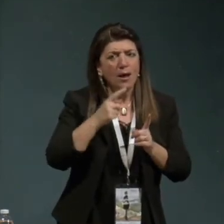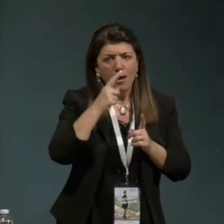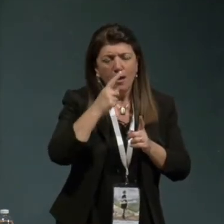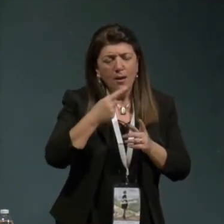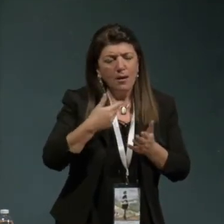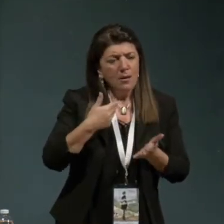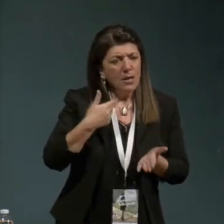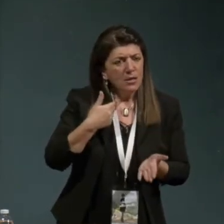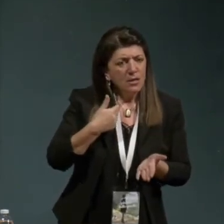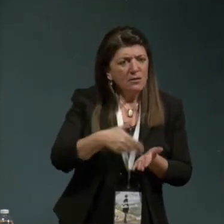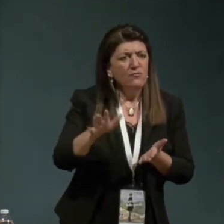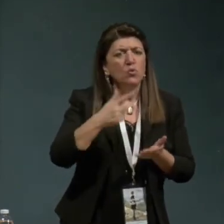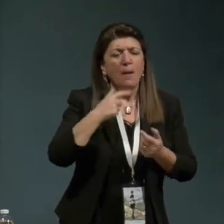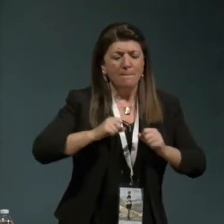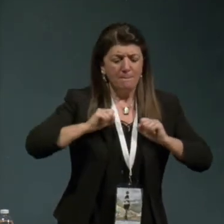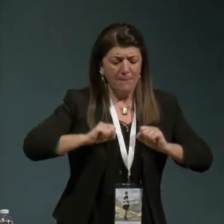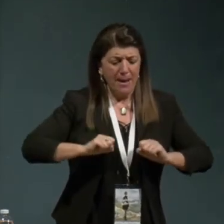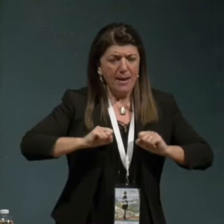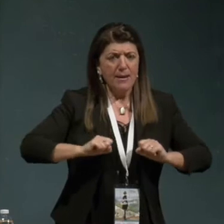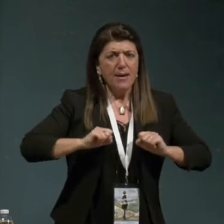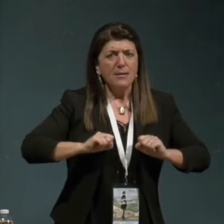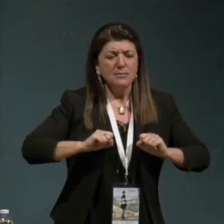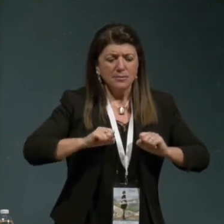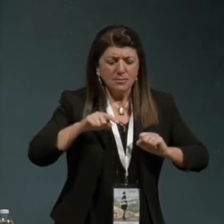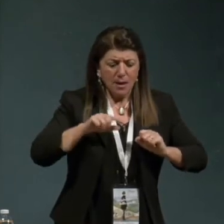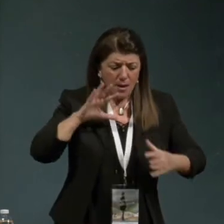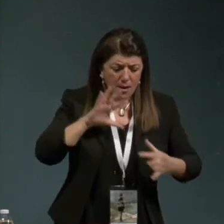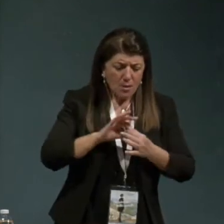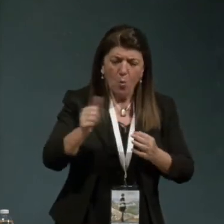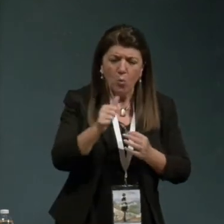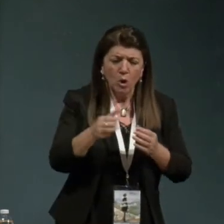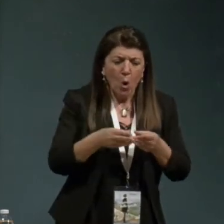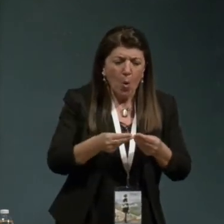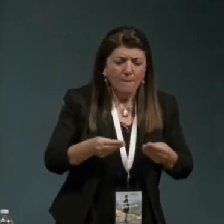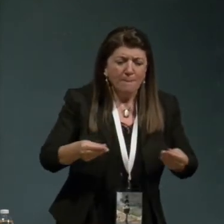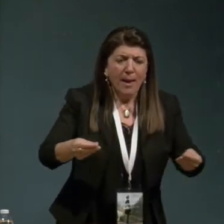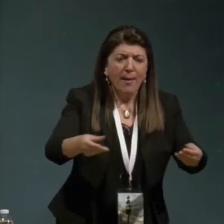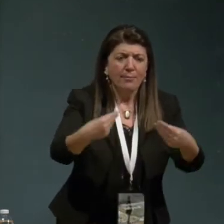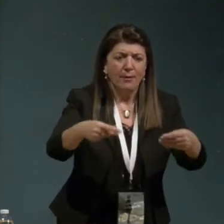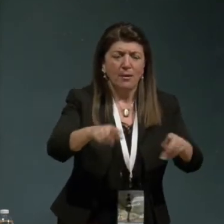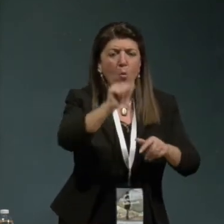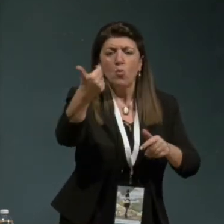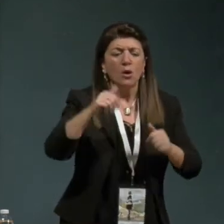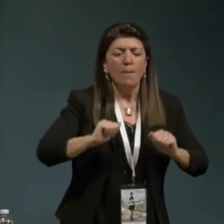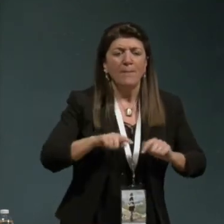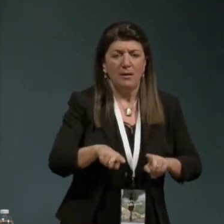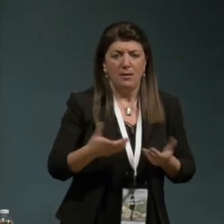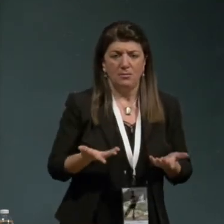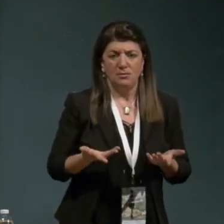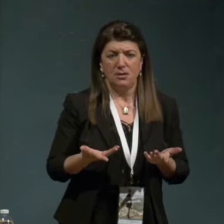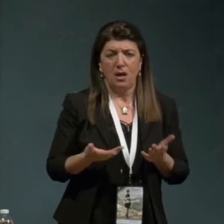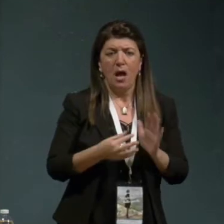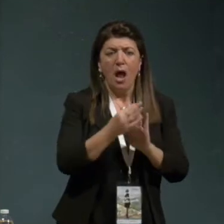unicamente materiale l'idea che il benessere può trovare elementi